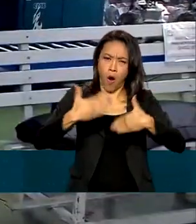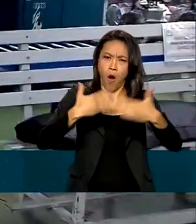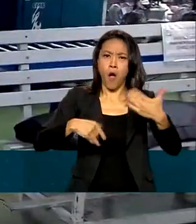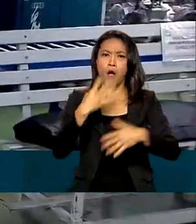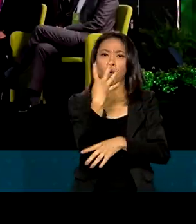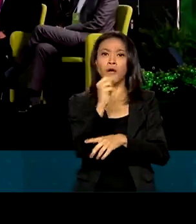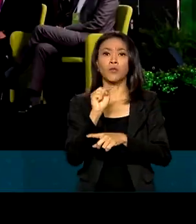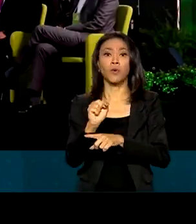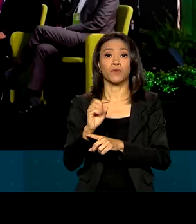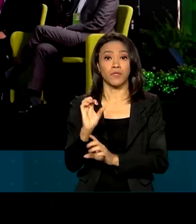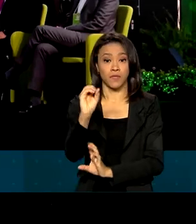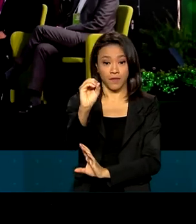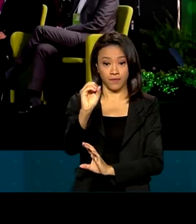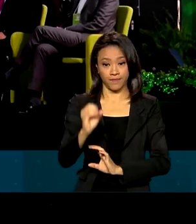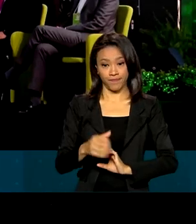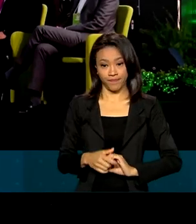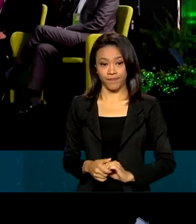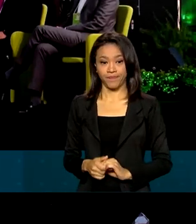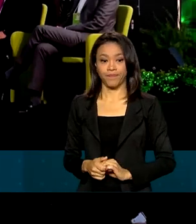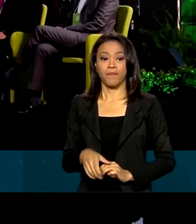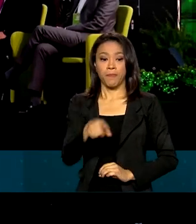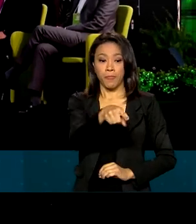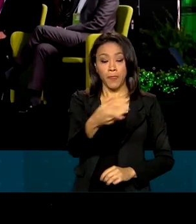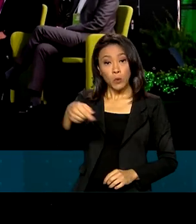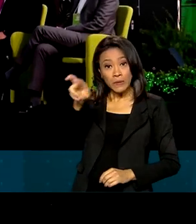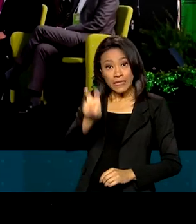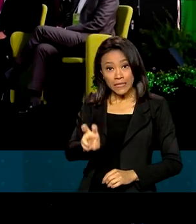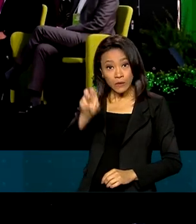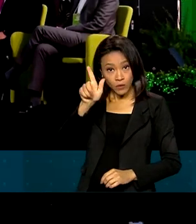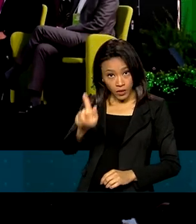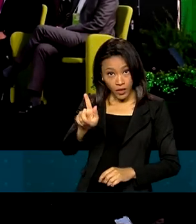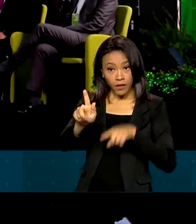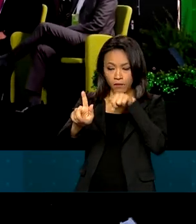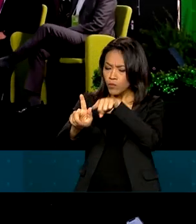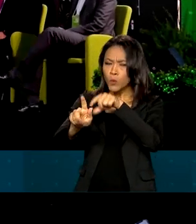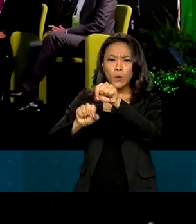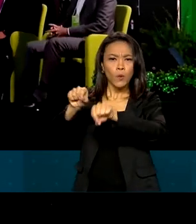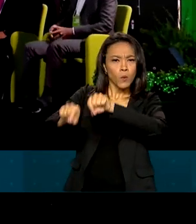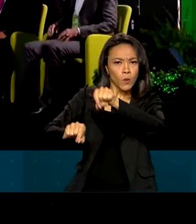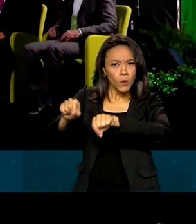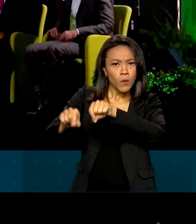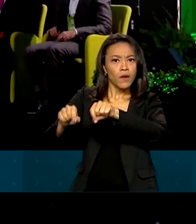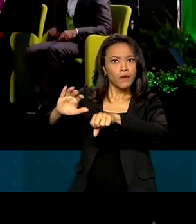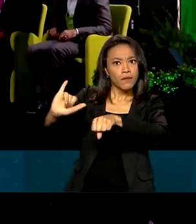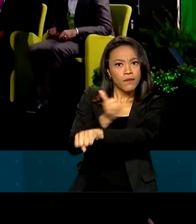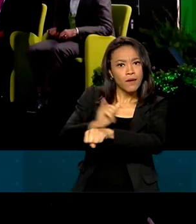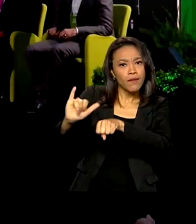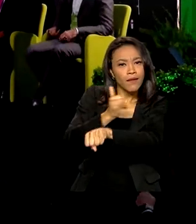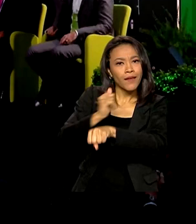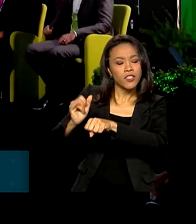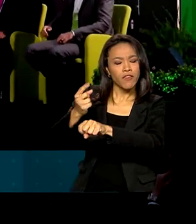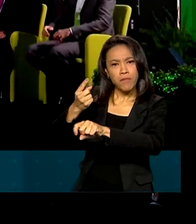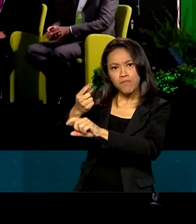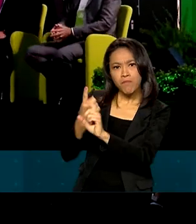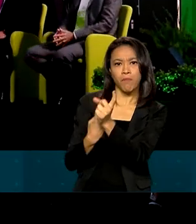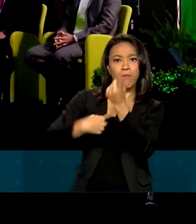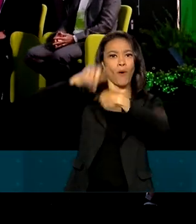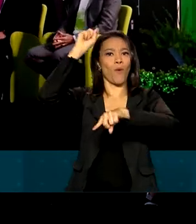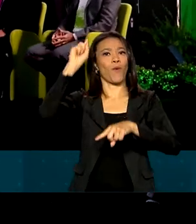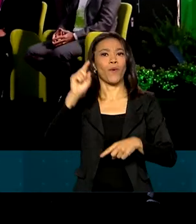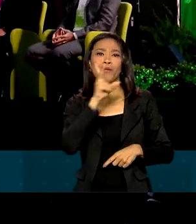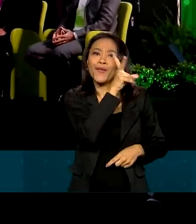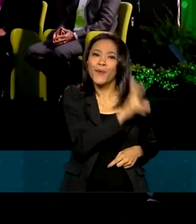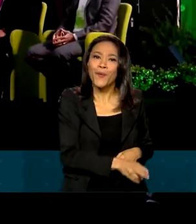.0. O 5G, como ferramenta, ele vem a trazer aquele salto que nós tivemos com a